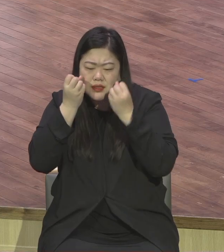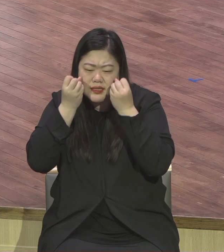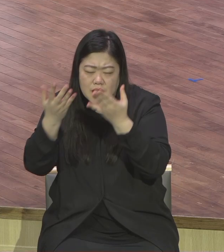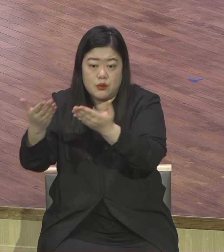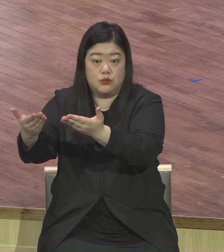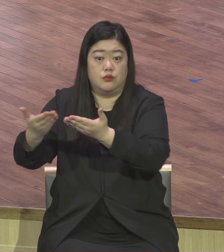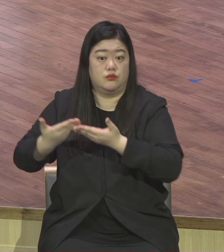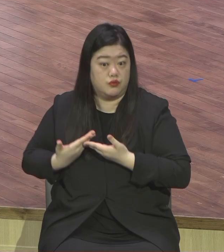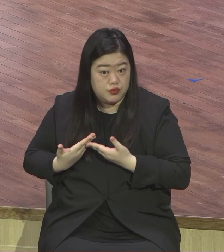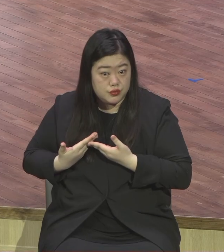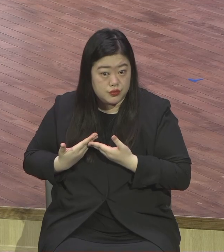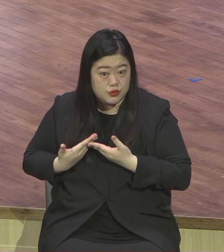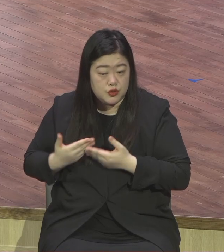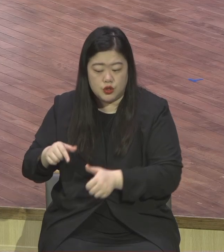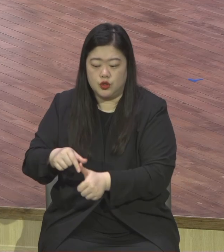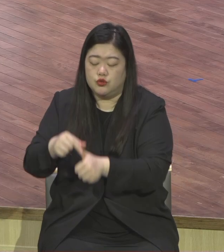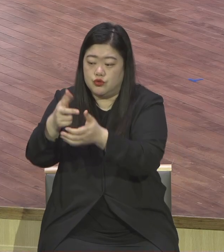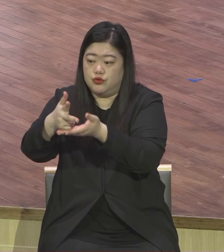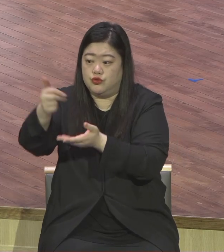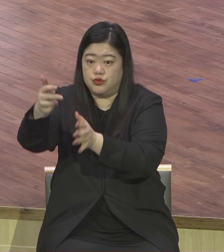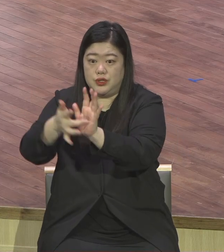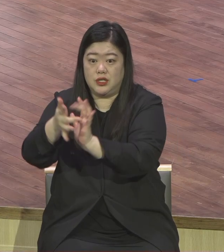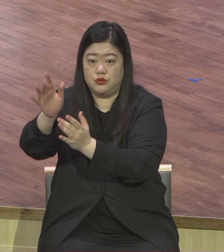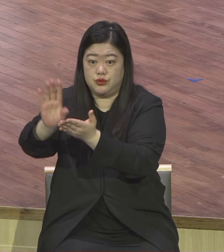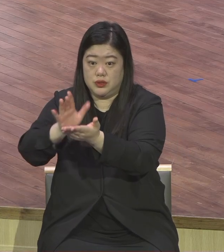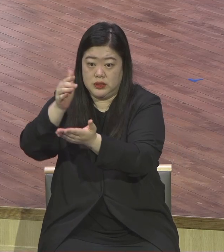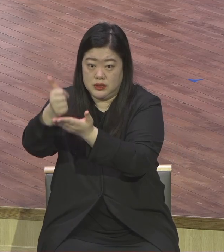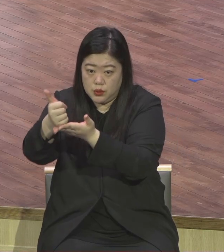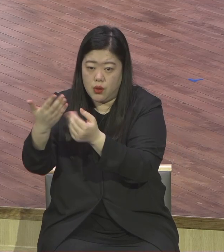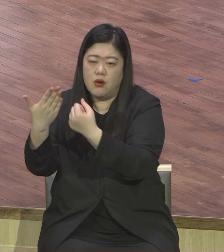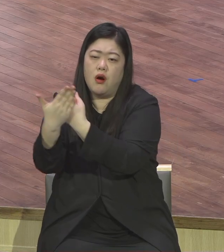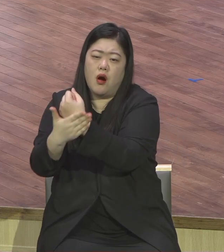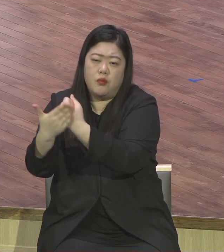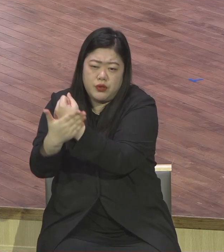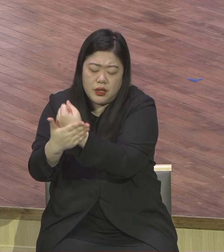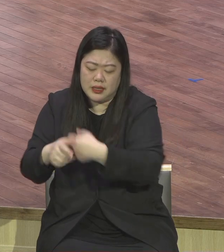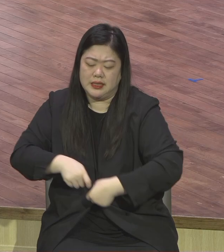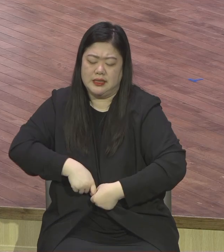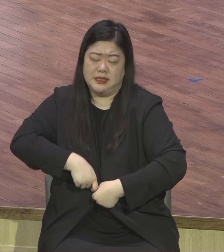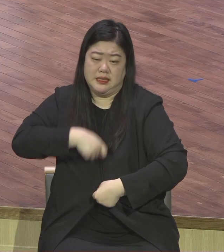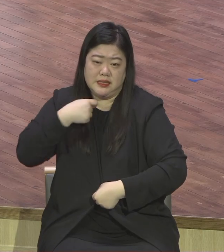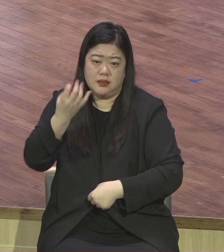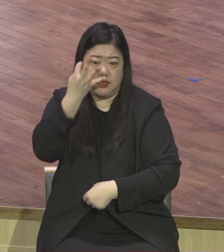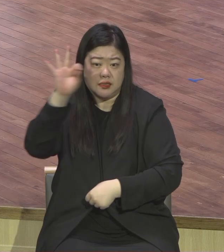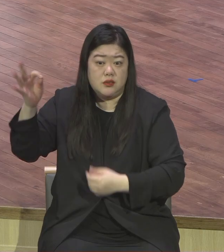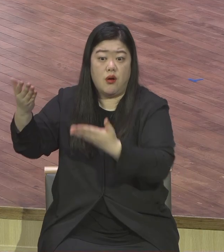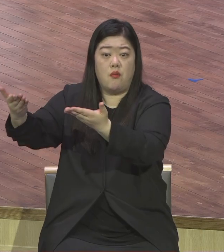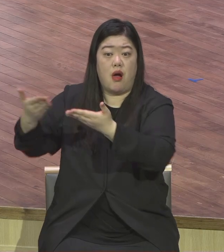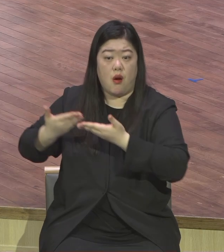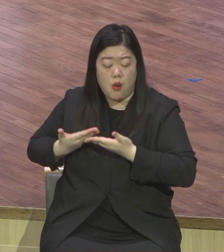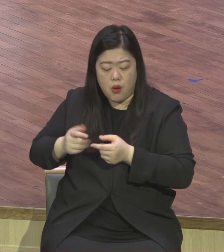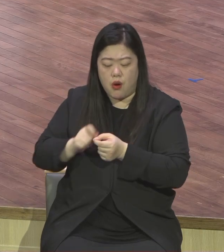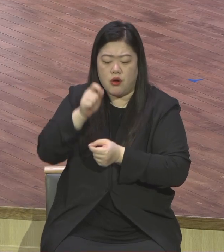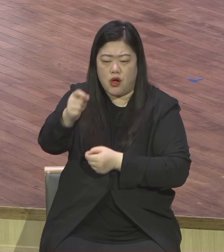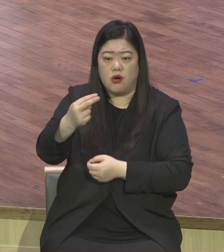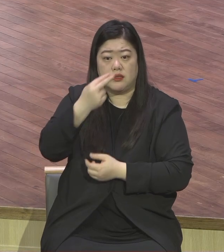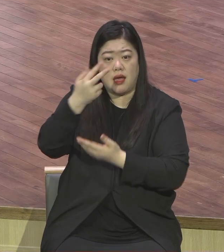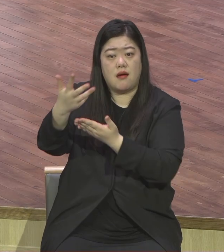우리 구주 예수 그리스도로 말미암아 어렵다 하심을 얻어 영생의 소망을 따라 상속자가